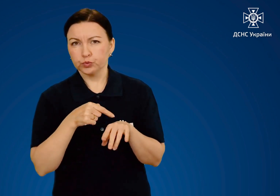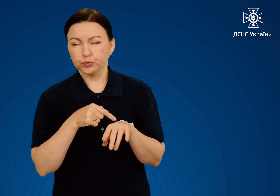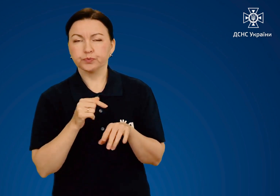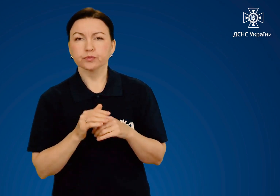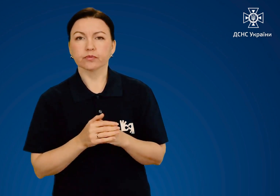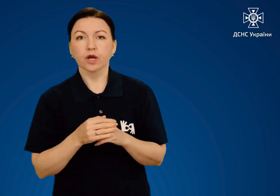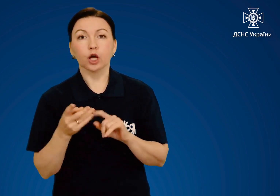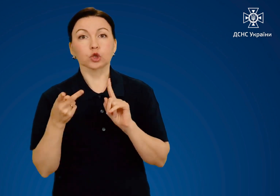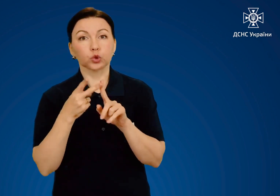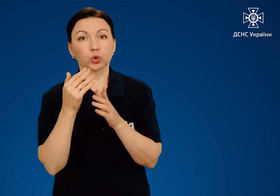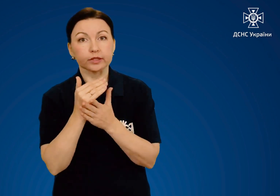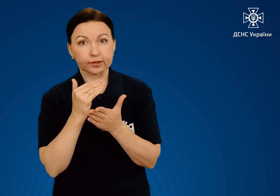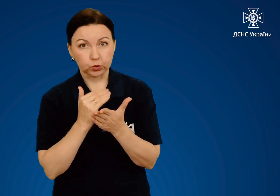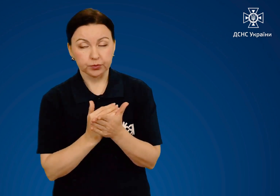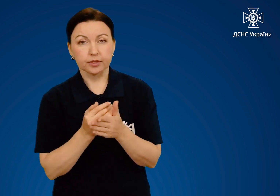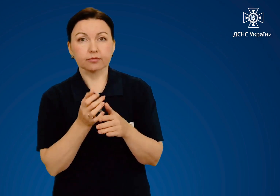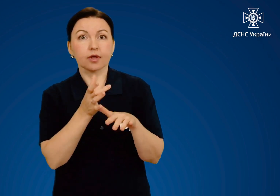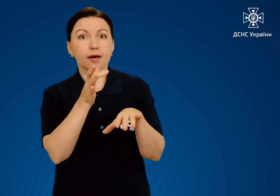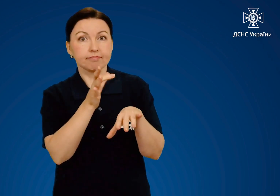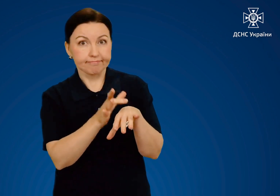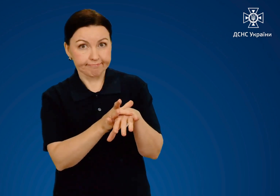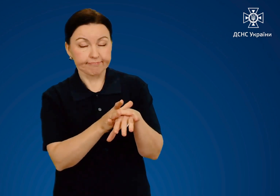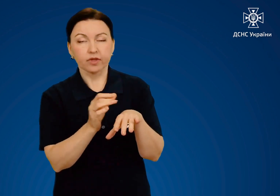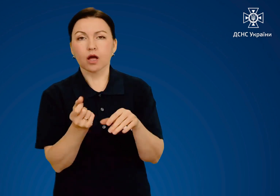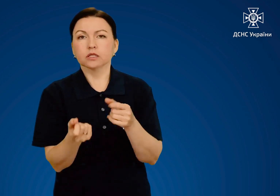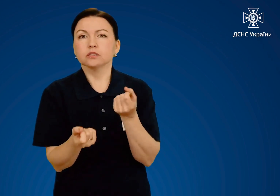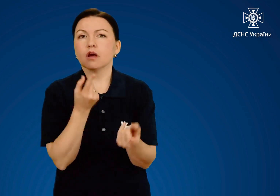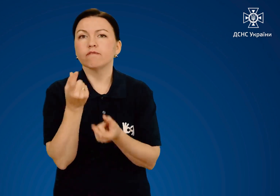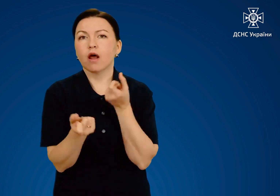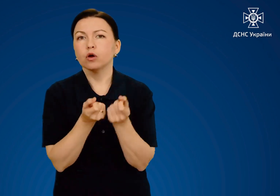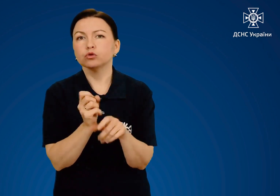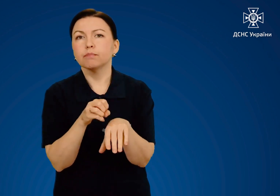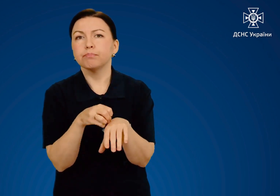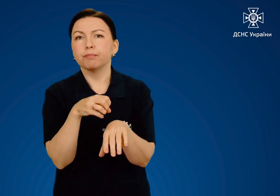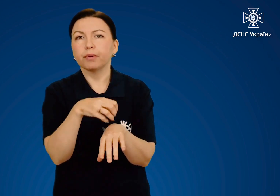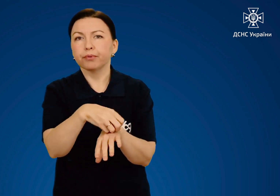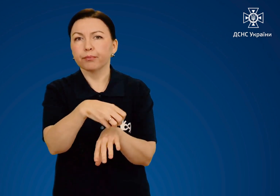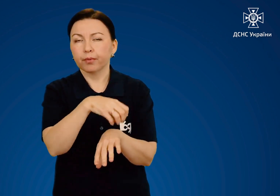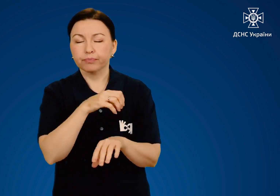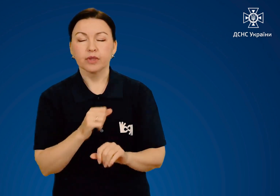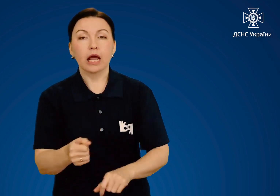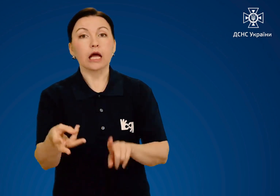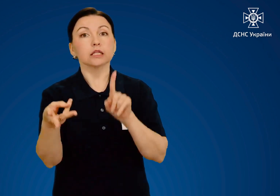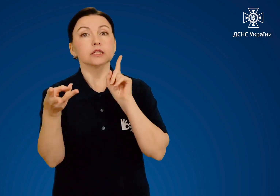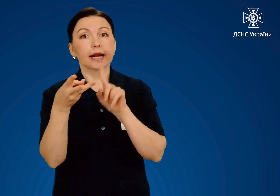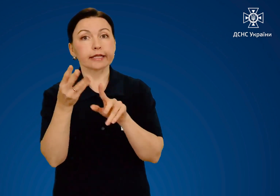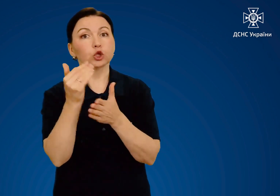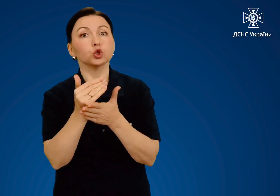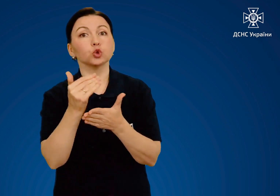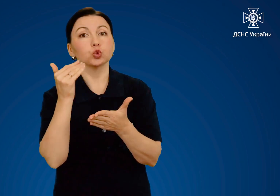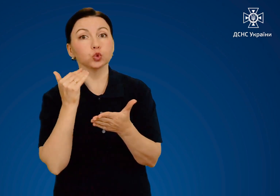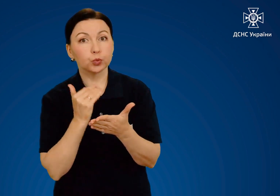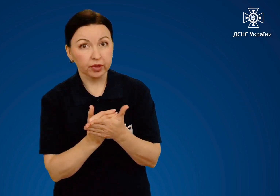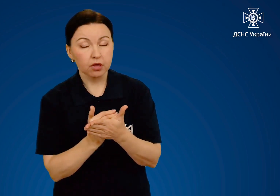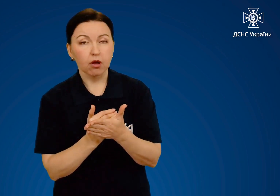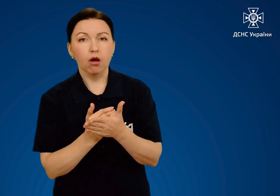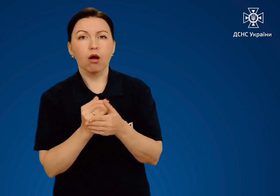опіках другого ступеню на травмованій ділянці з'являються похері, а при опіку третього